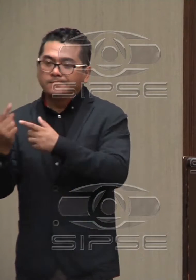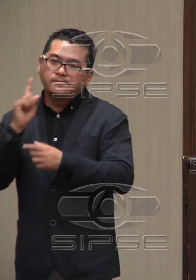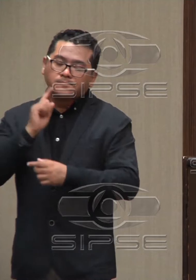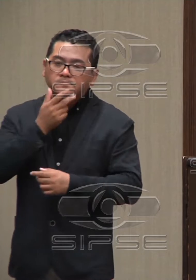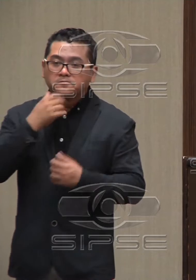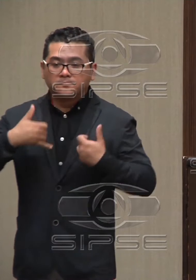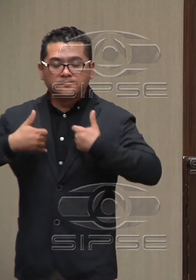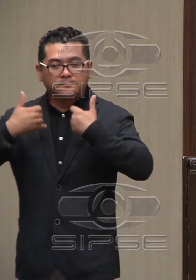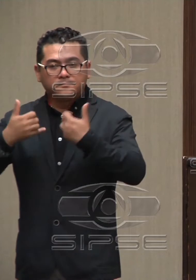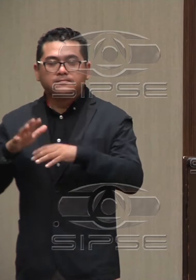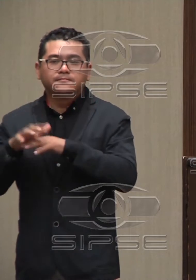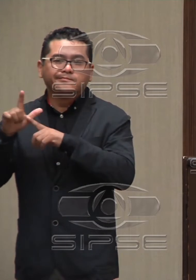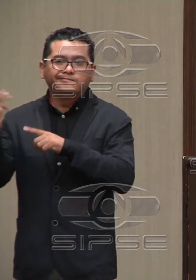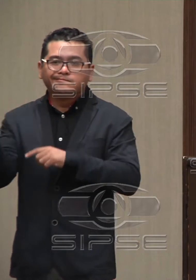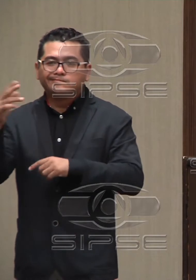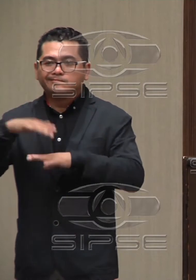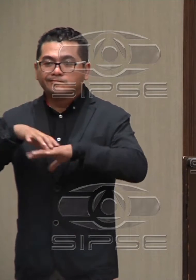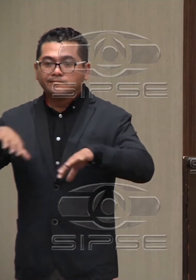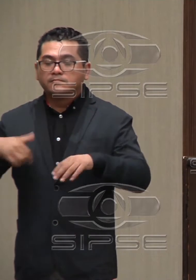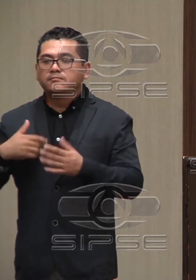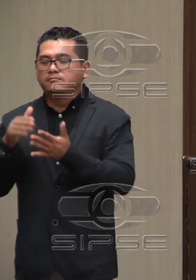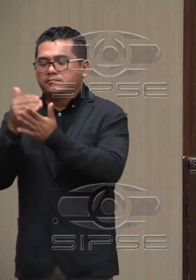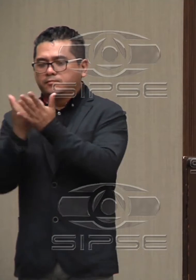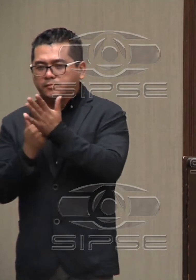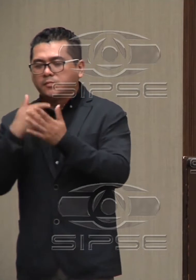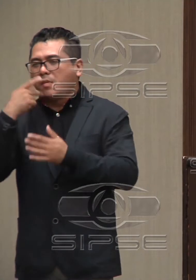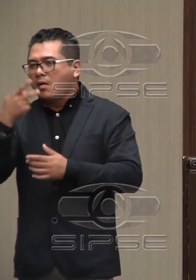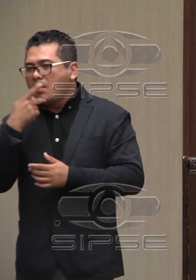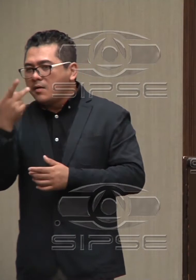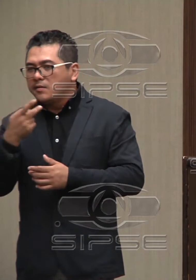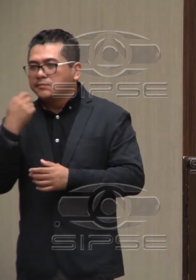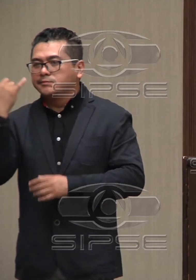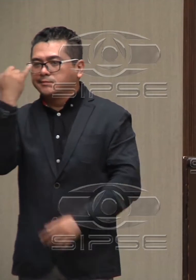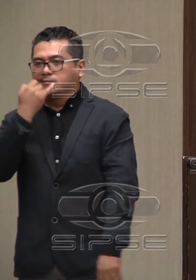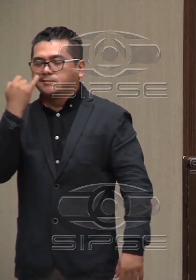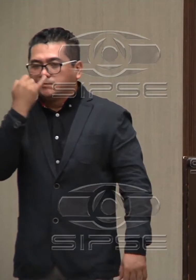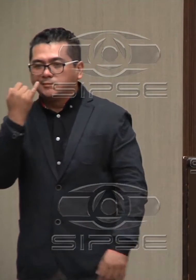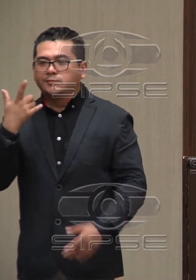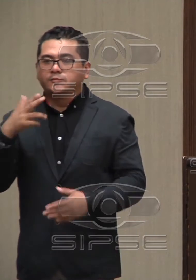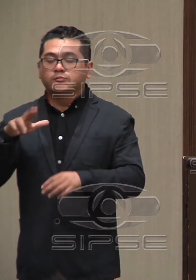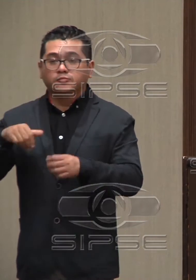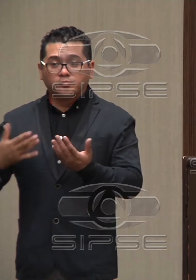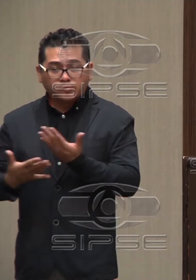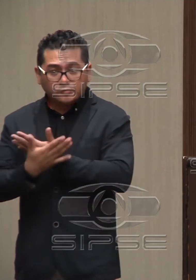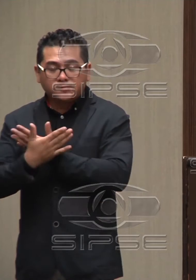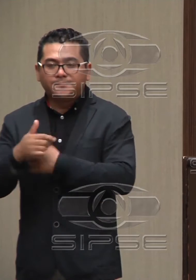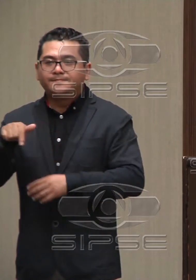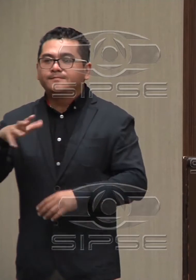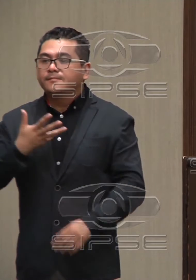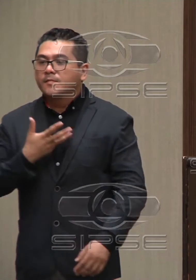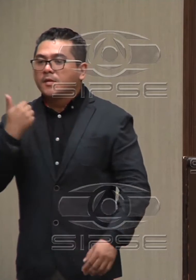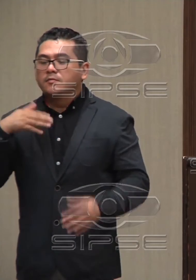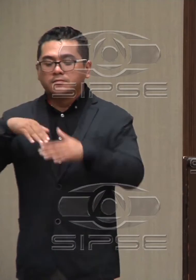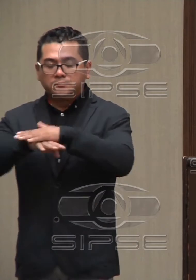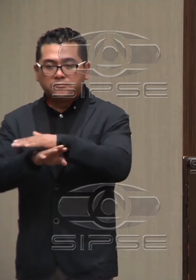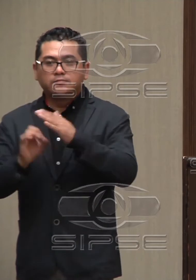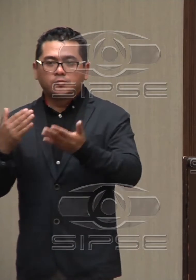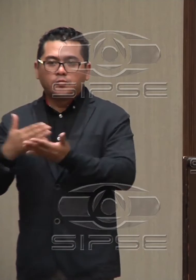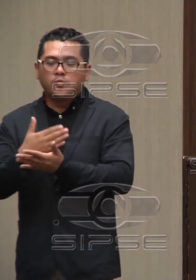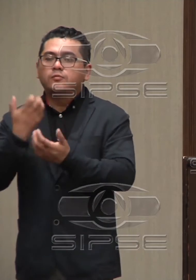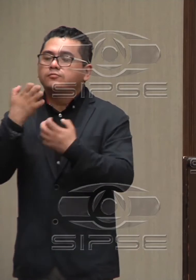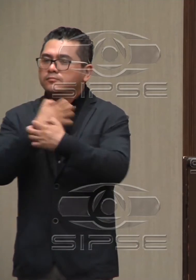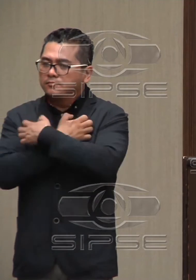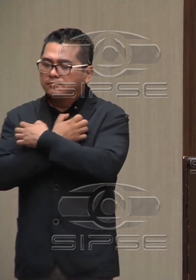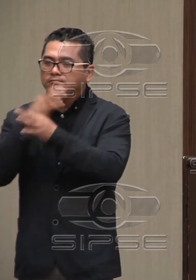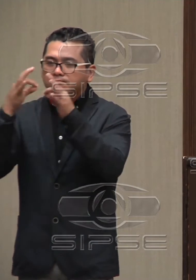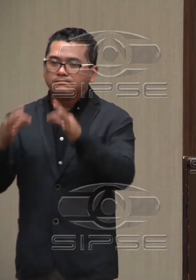niñas y jóvenes, sin excepción y menos por hablar la lengua nativa, tengan acceso a una educación